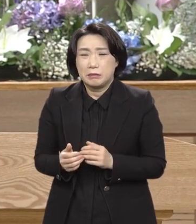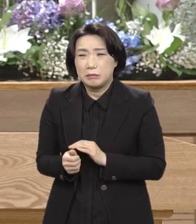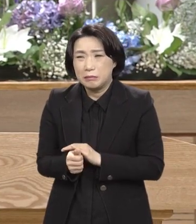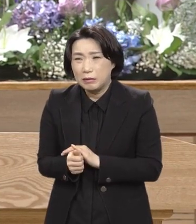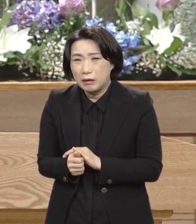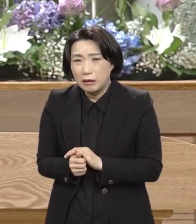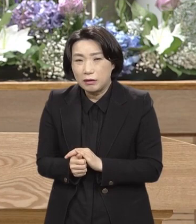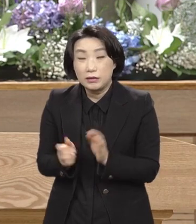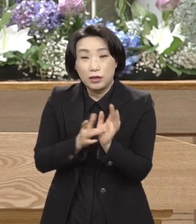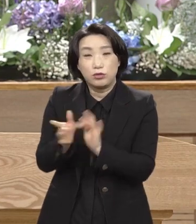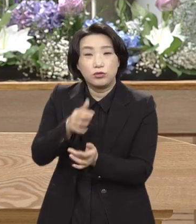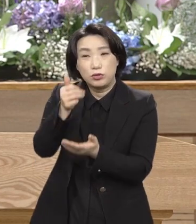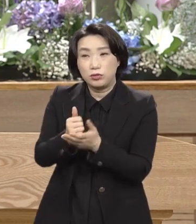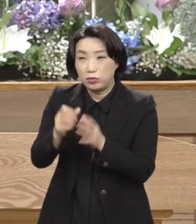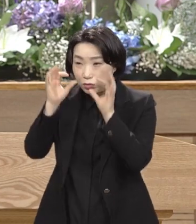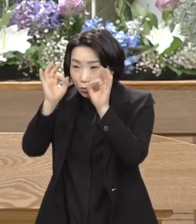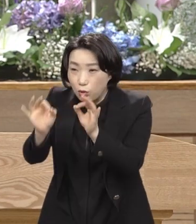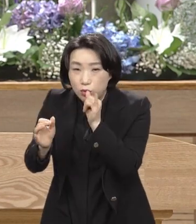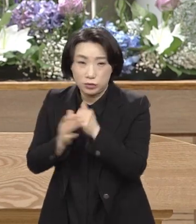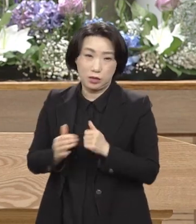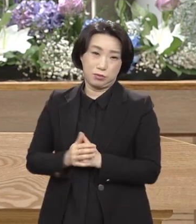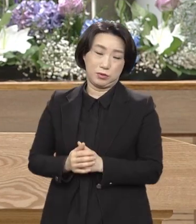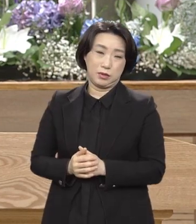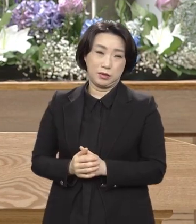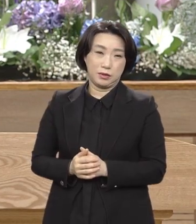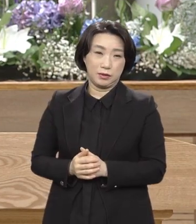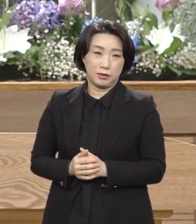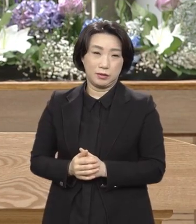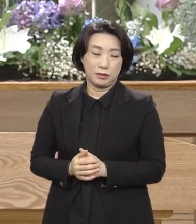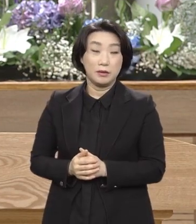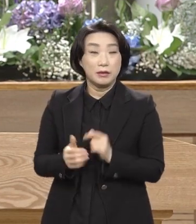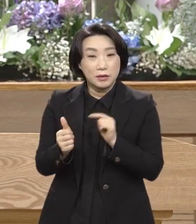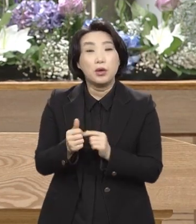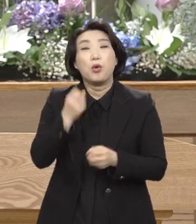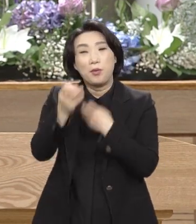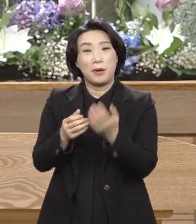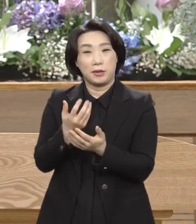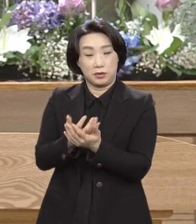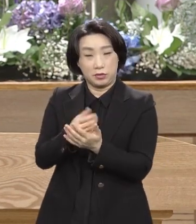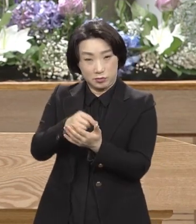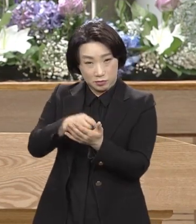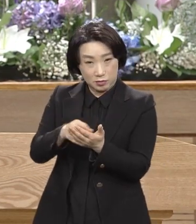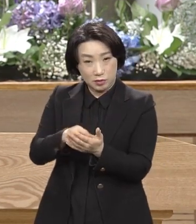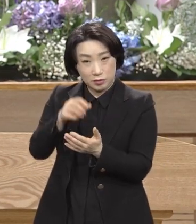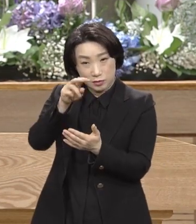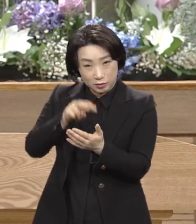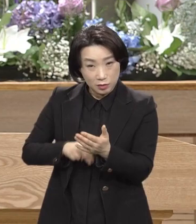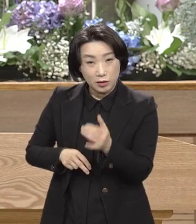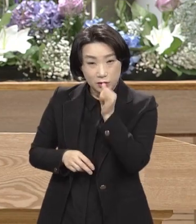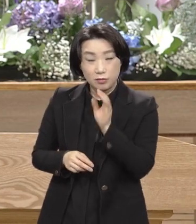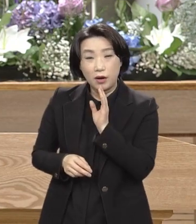그리스도를 그렇게 보았다는 거예요. 빌라도의 고백서에 역사가 그대로 증명하고 있잖아요.